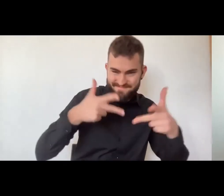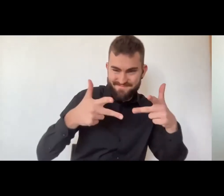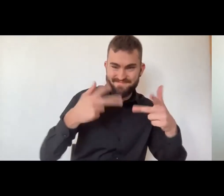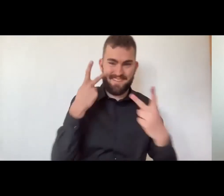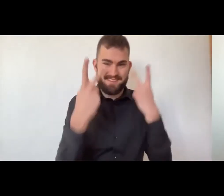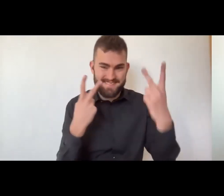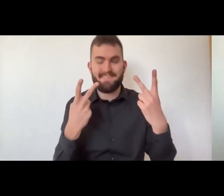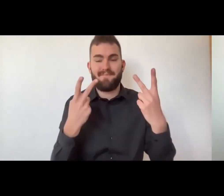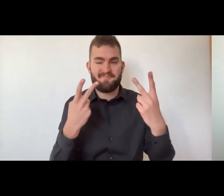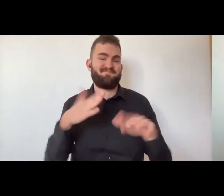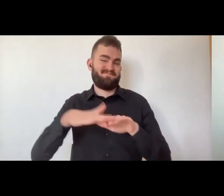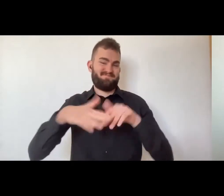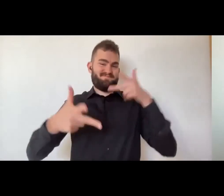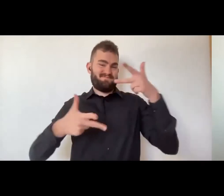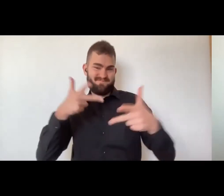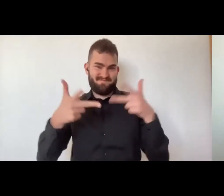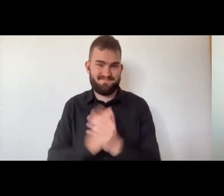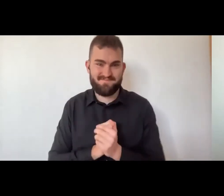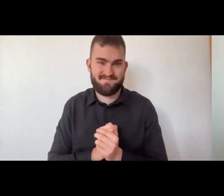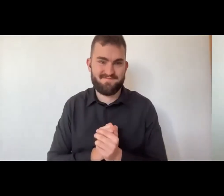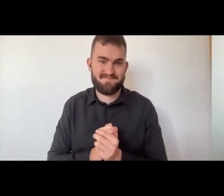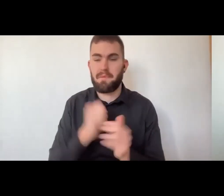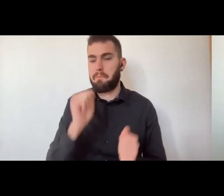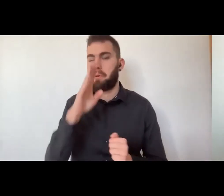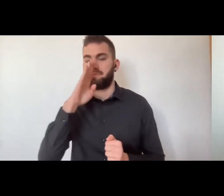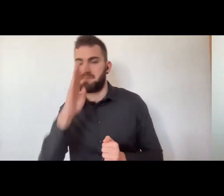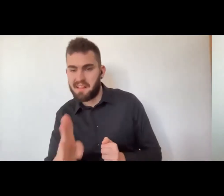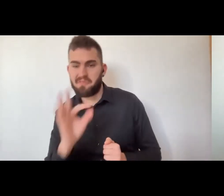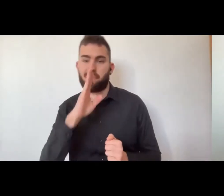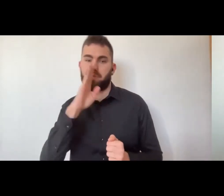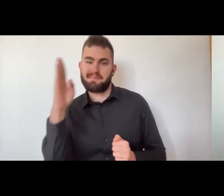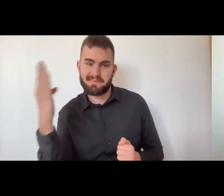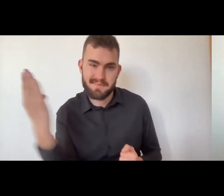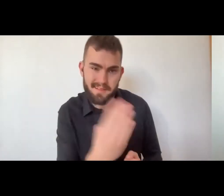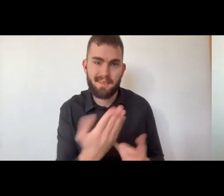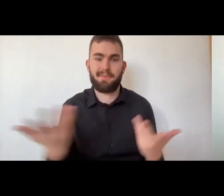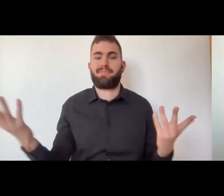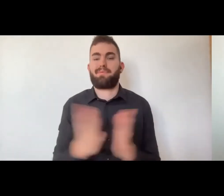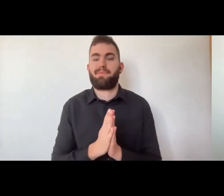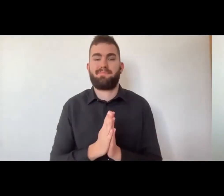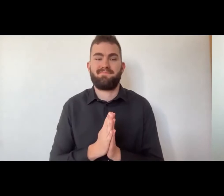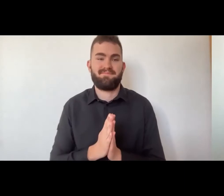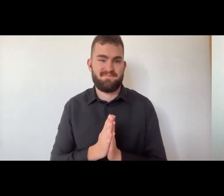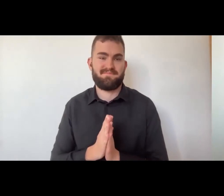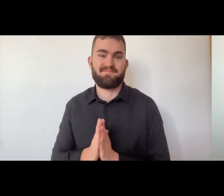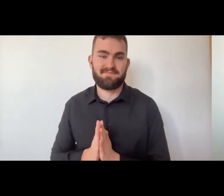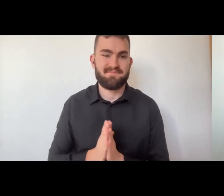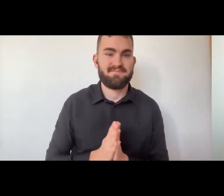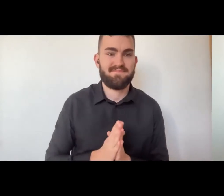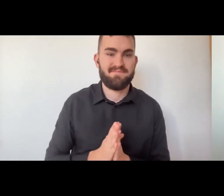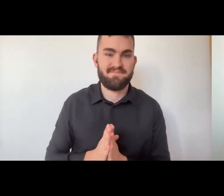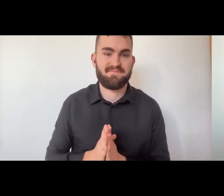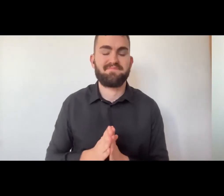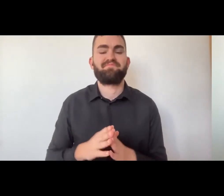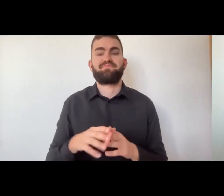Oppure possiamo usare il canale visivo, gestuale, quello della lingua dei segni, che si vedrà, una comunicazione che si vedrà, un